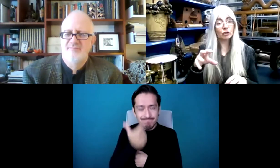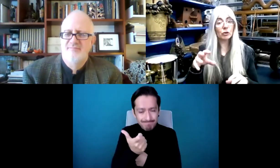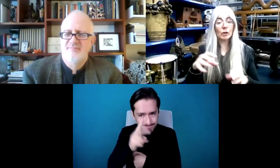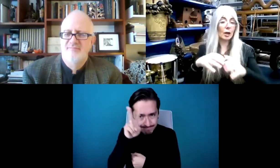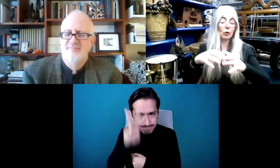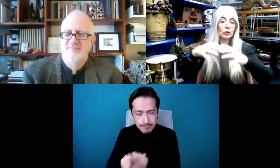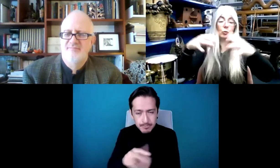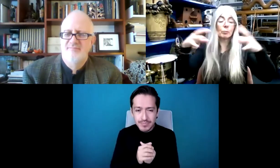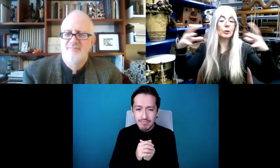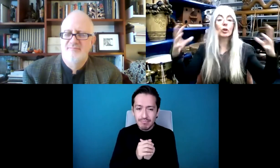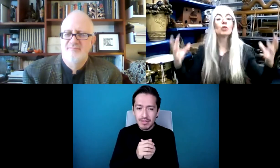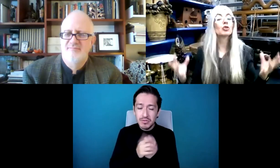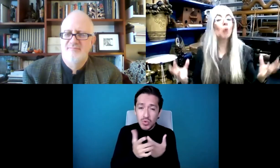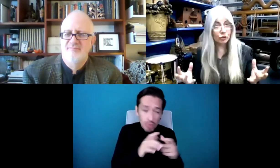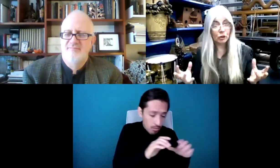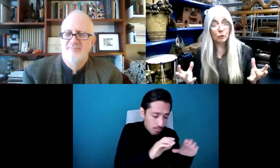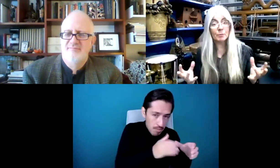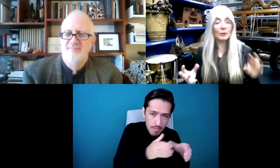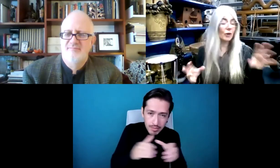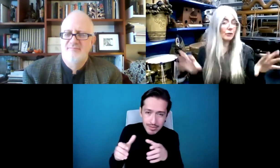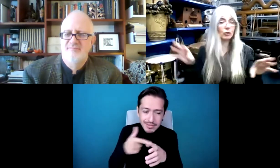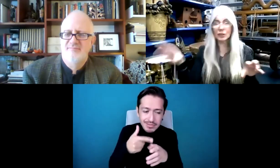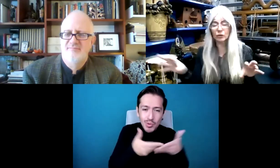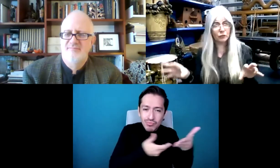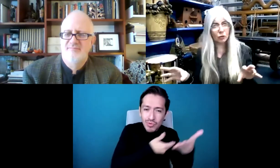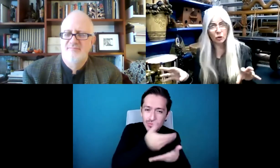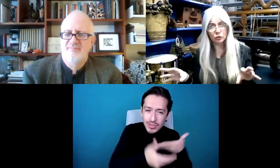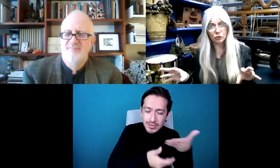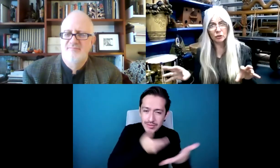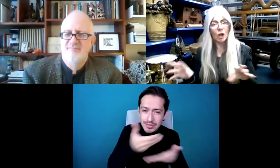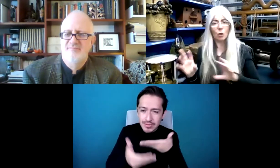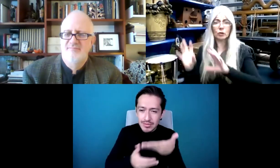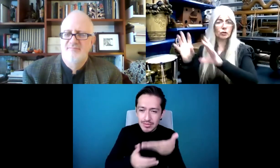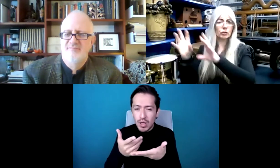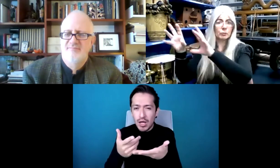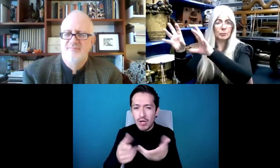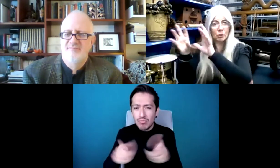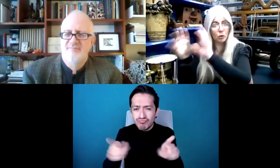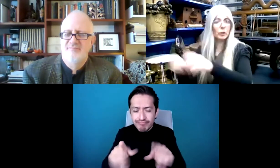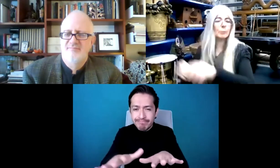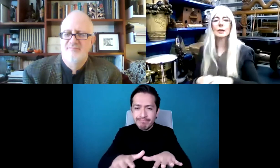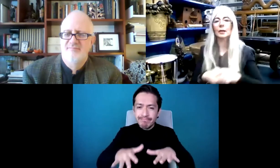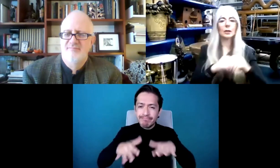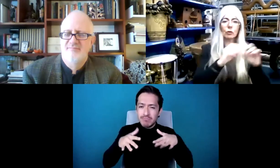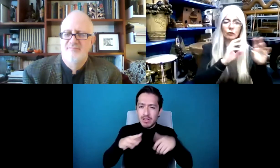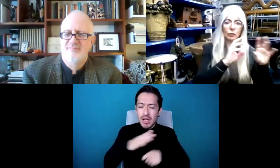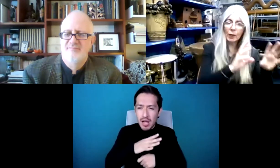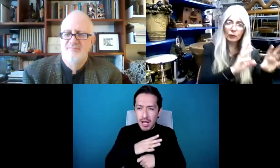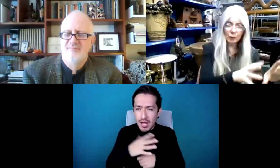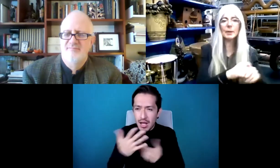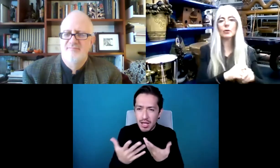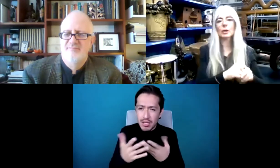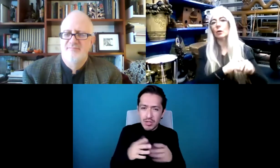comisiones son compartidas. Una orquesta tiene un consorcio de cinco o